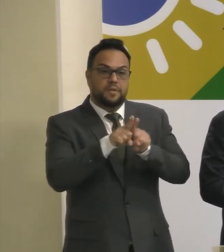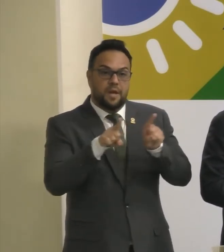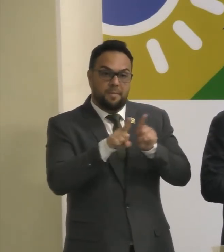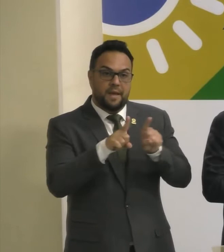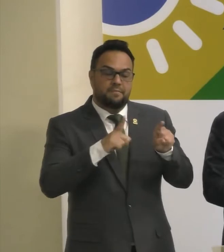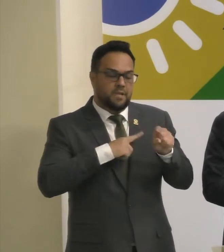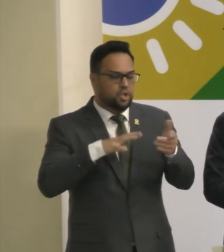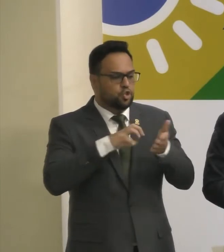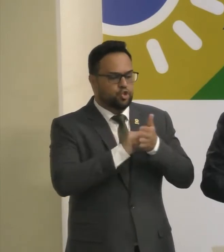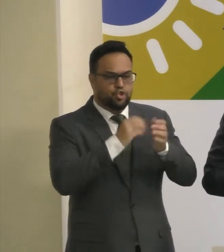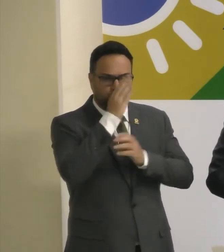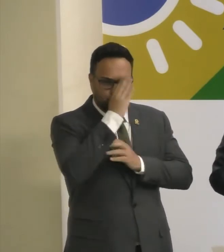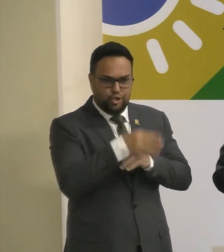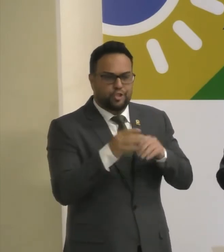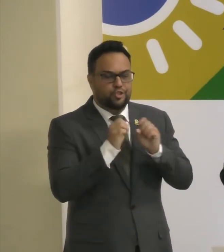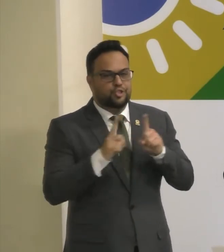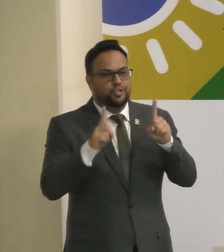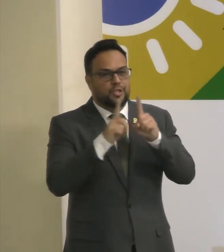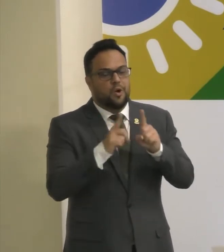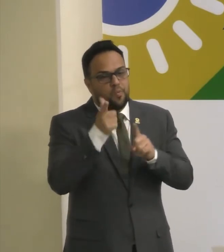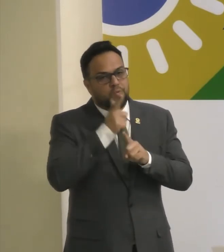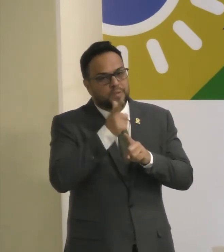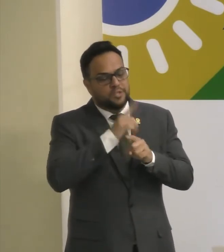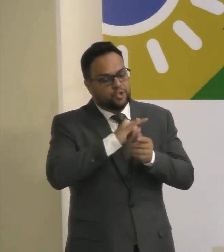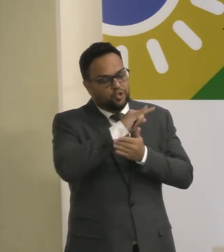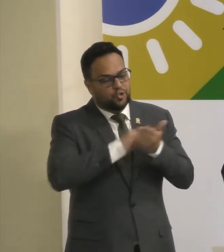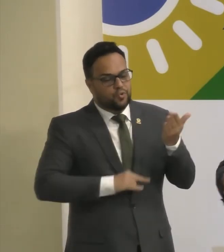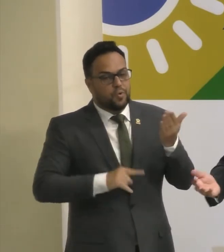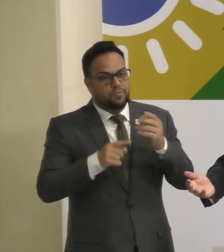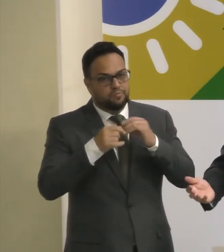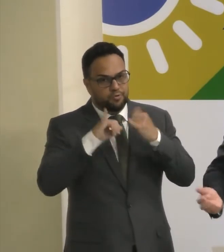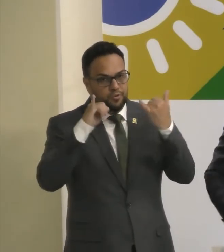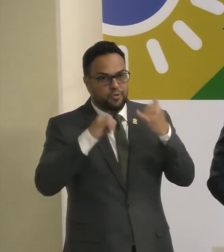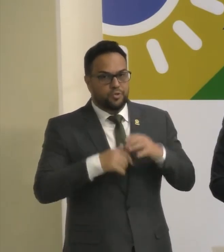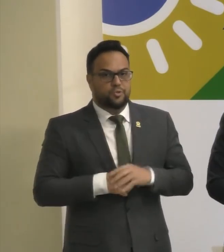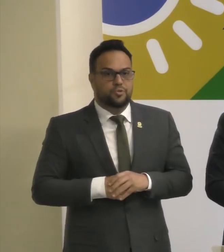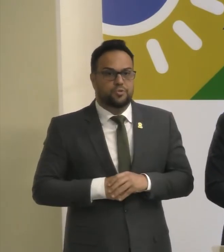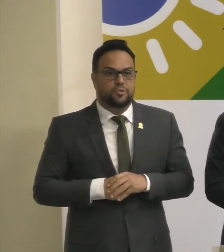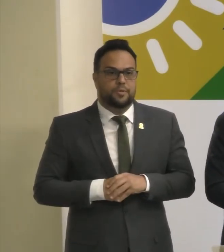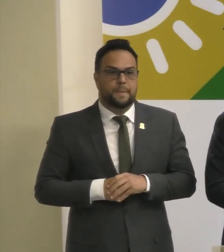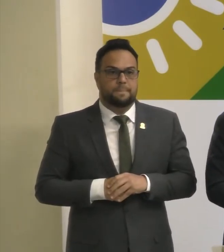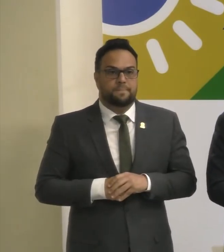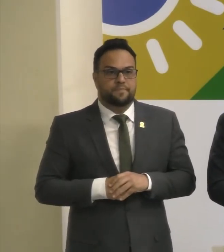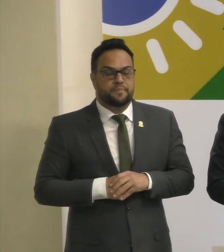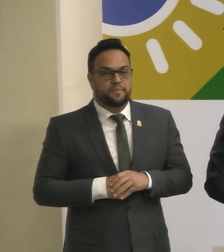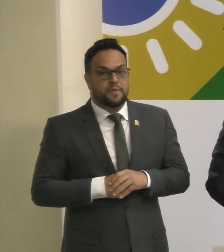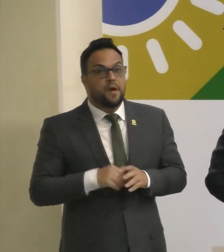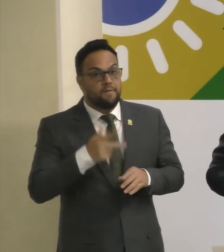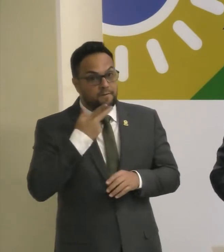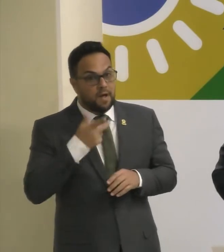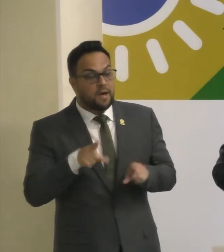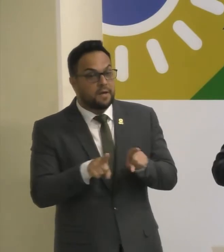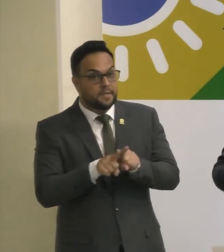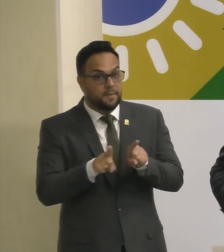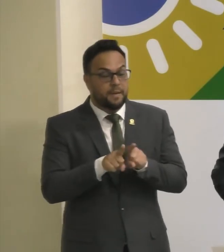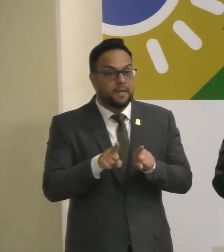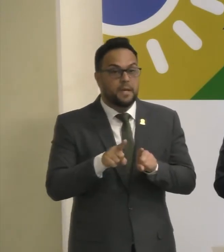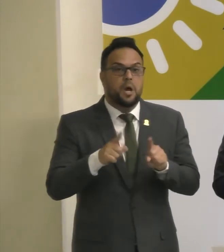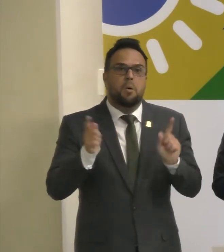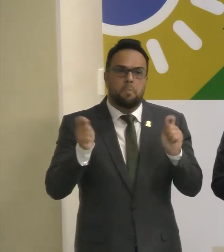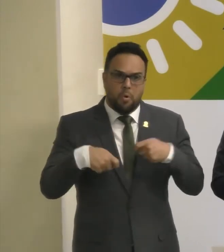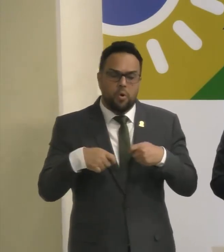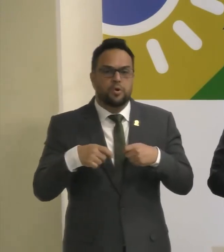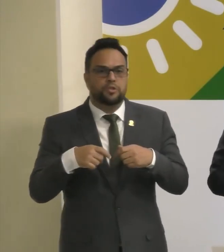automaticamente para receberem o desconto na sua energia. Eu quero enfatizar, senhor presidente, que é possível contemplar ainda mais